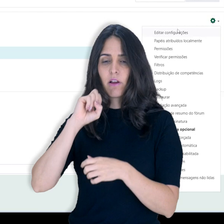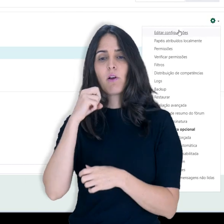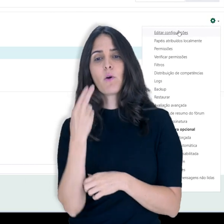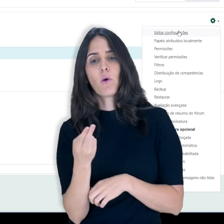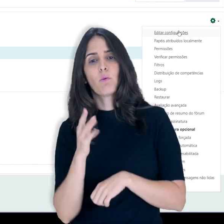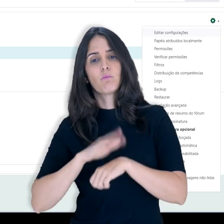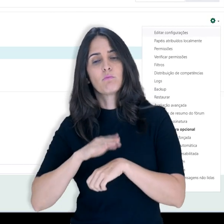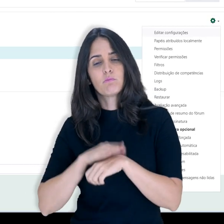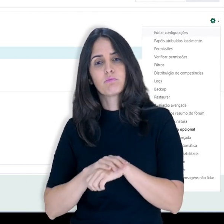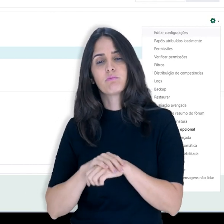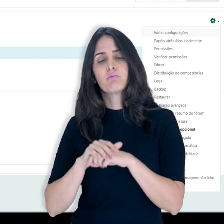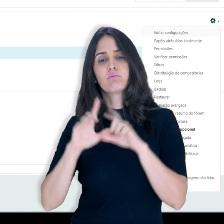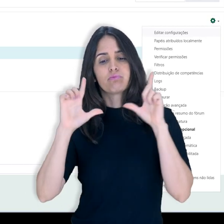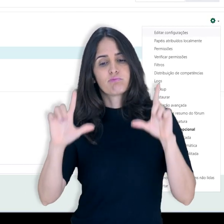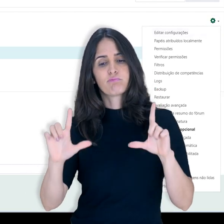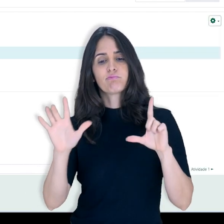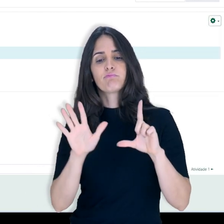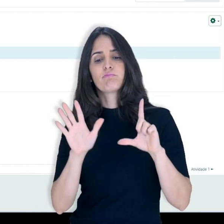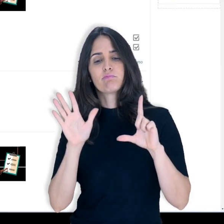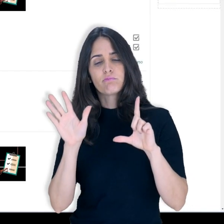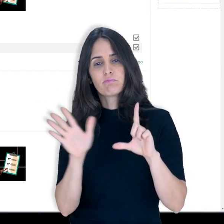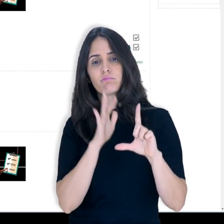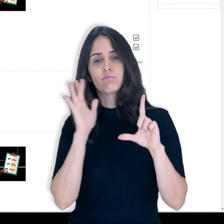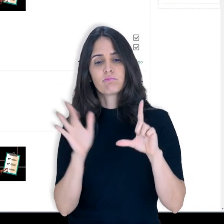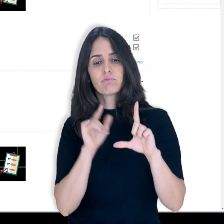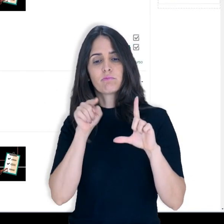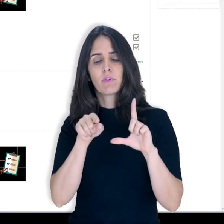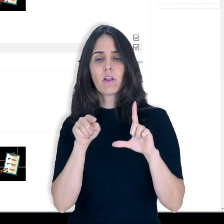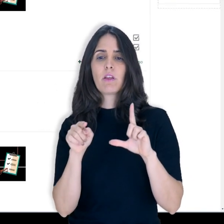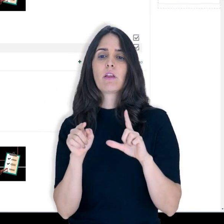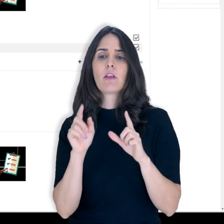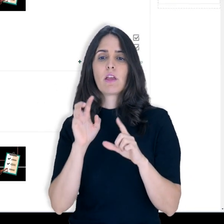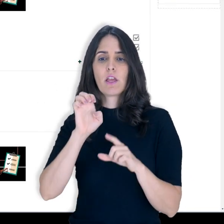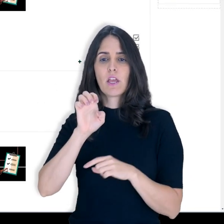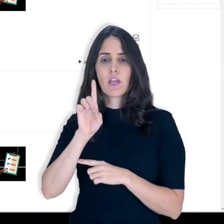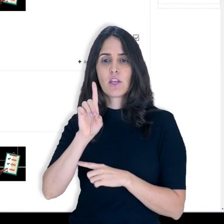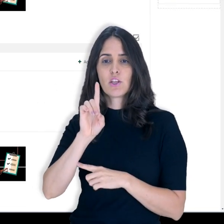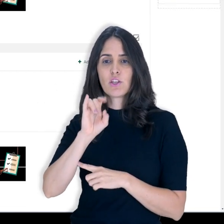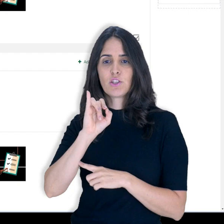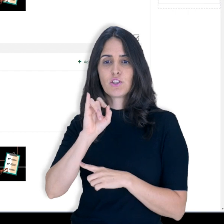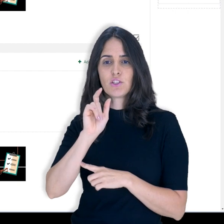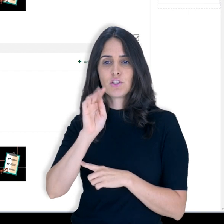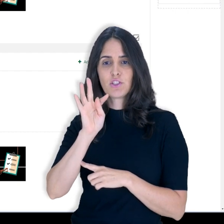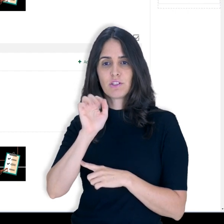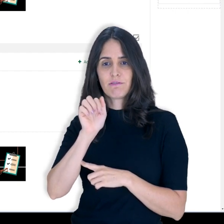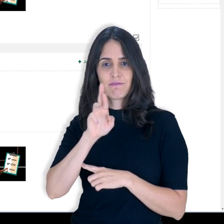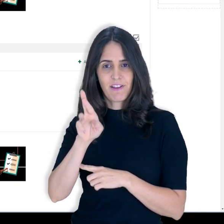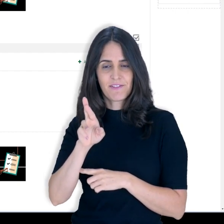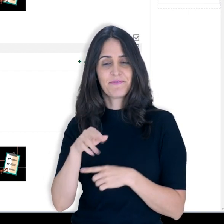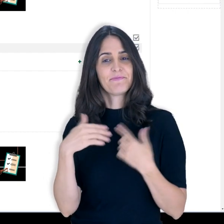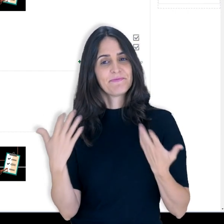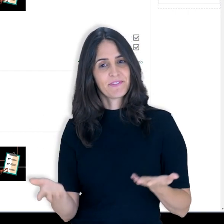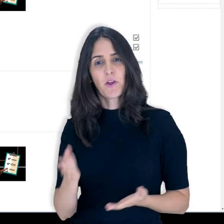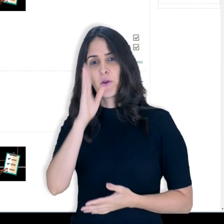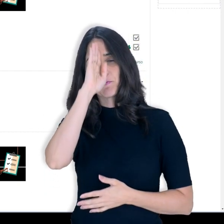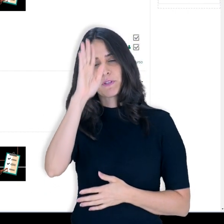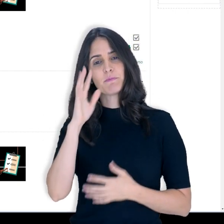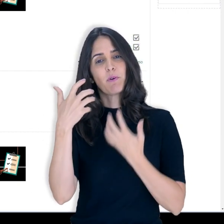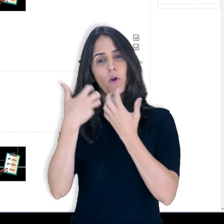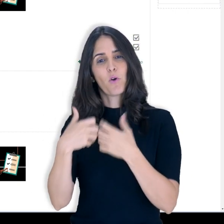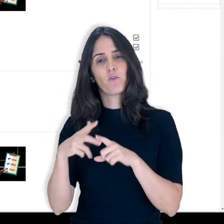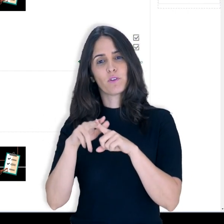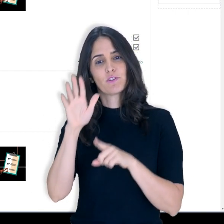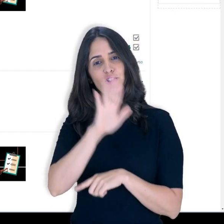engrenagem ou então na própria página, vir aqui no recurso editado. Então,